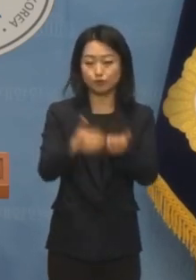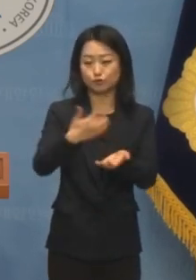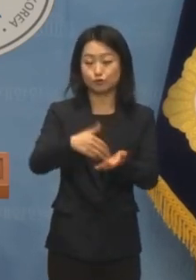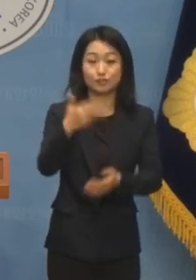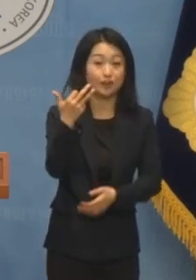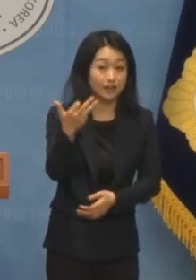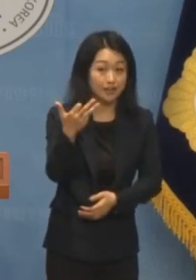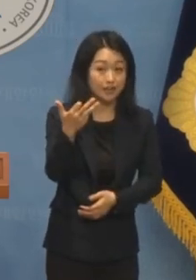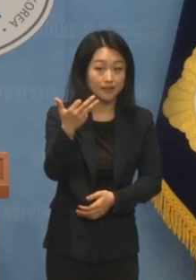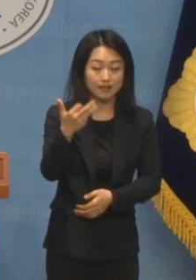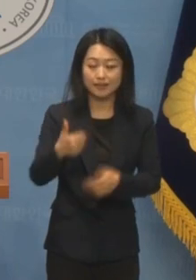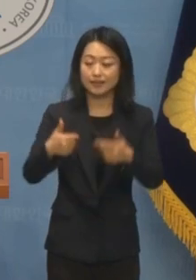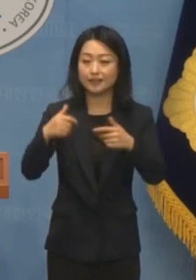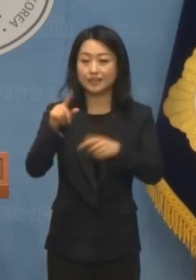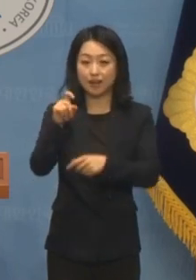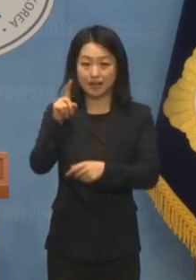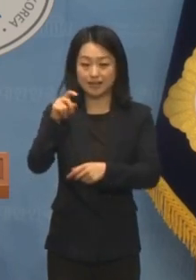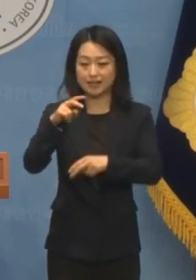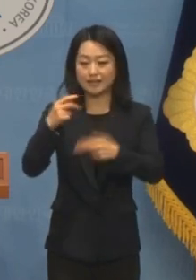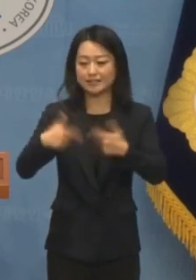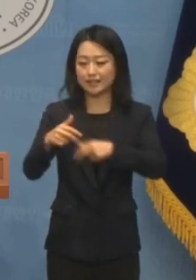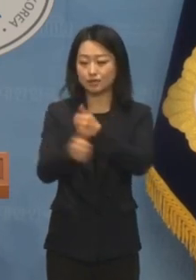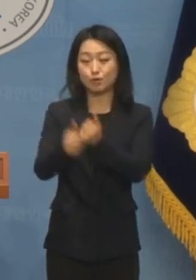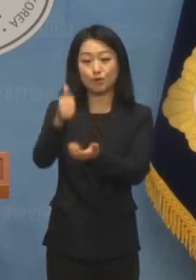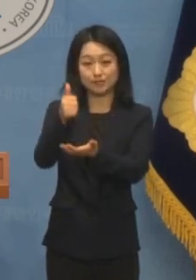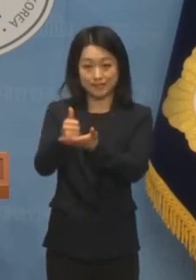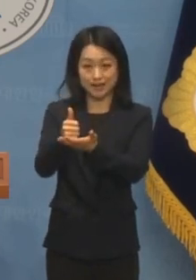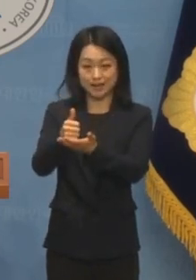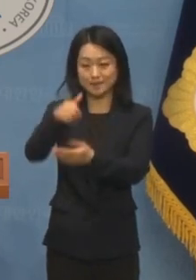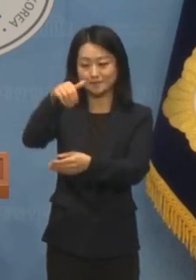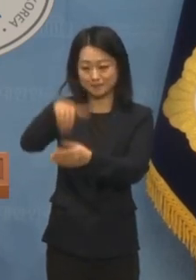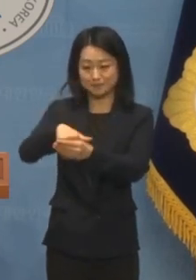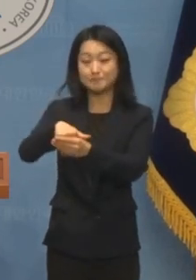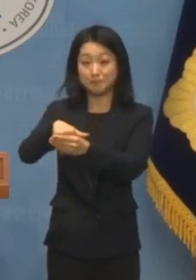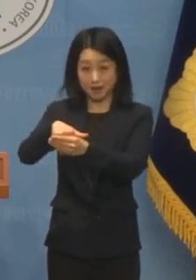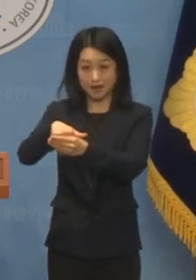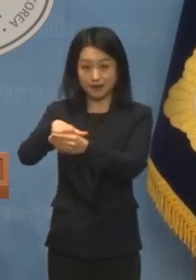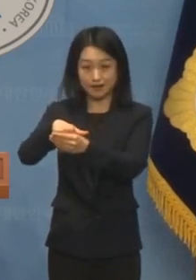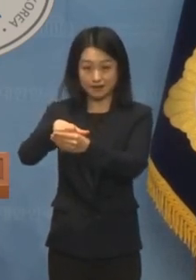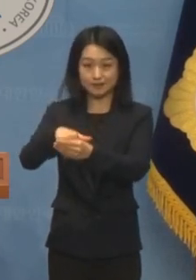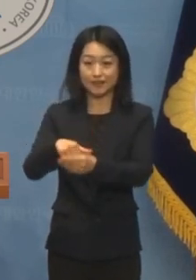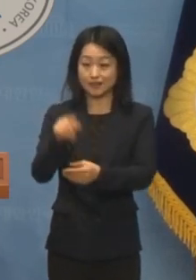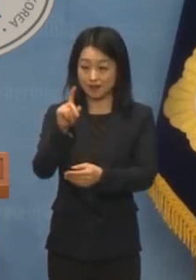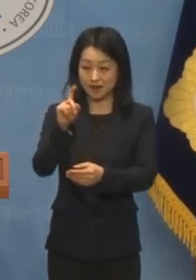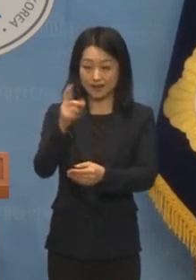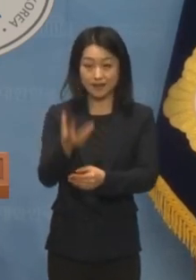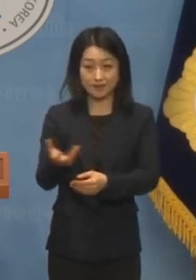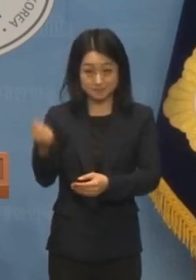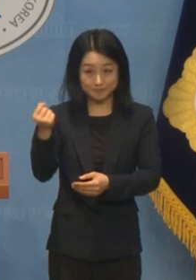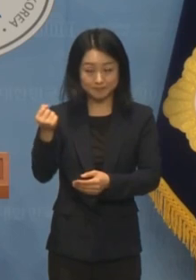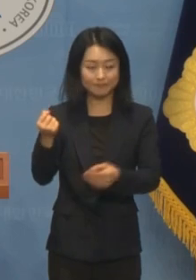11개 상임위원장 선거를 마쳤고 이제 7개 상임위 배정을 앞두고 있습니다.